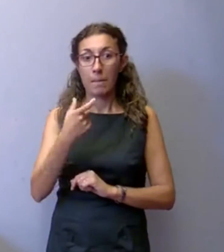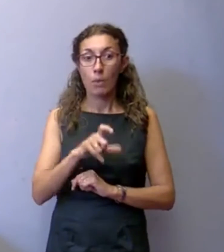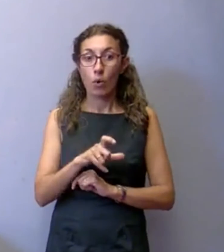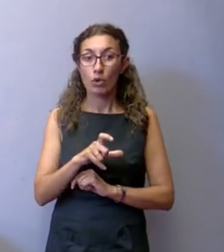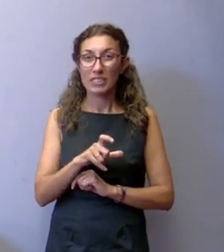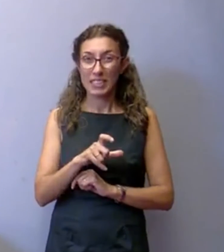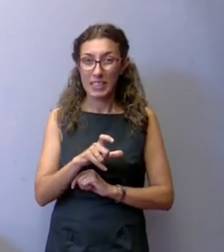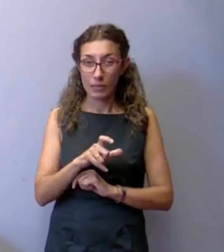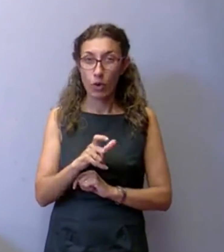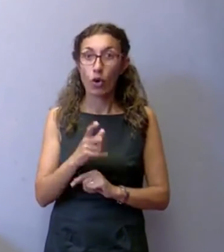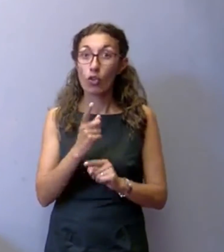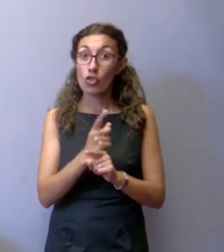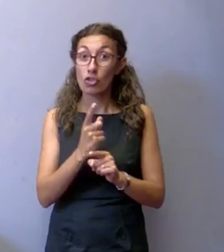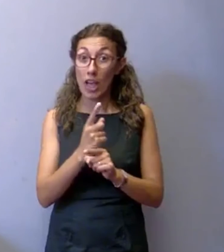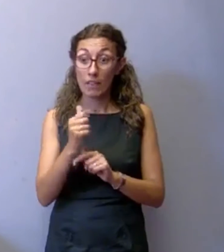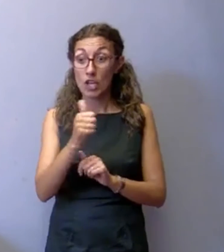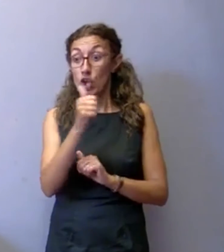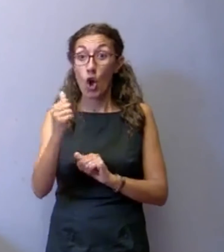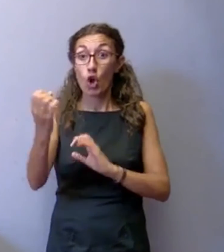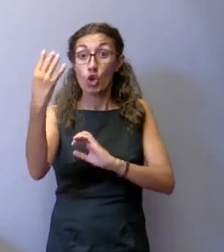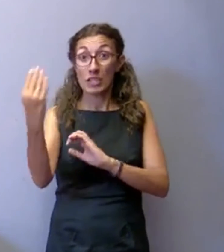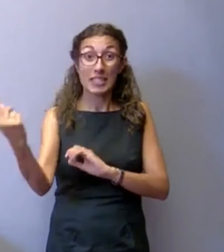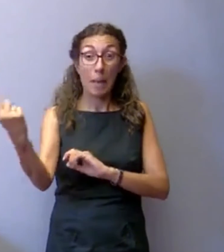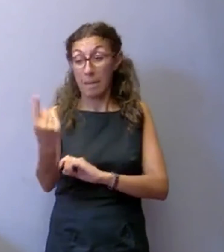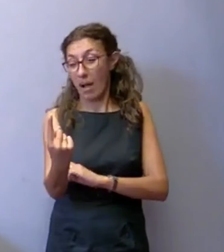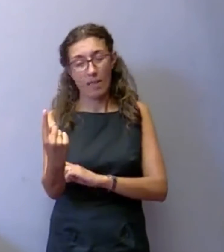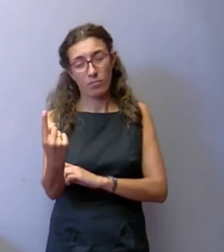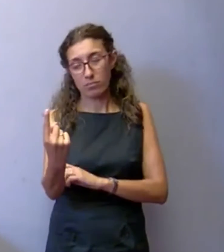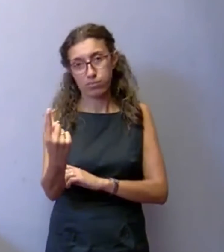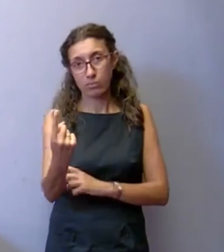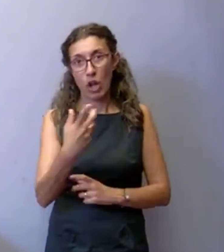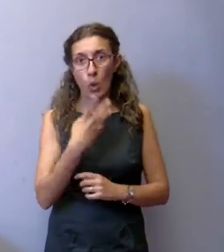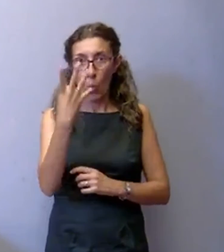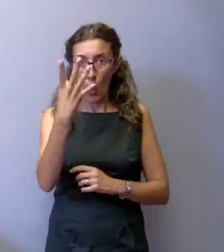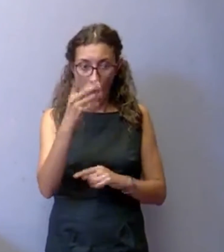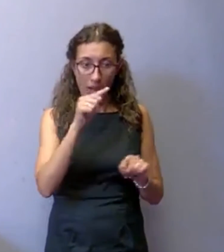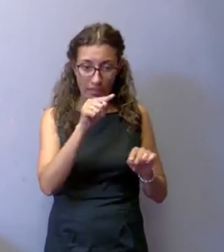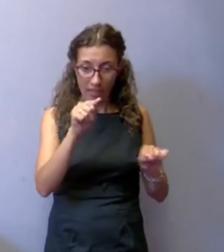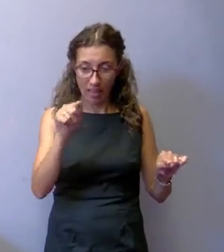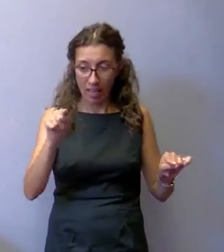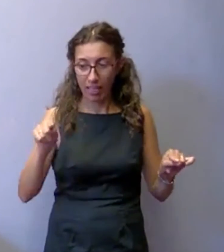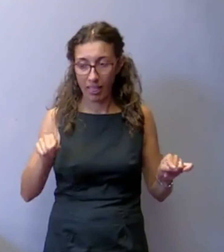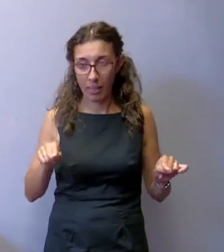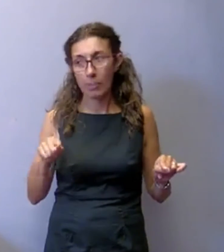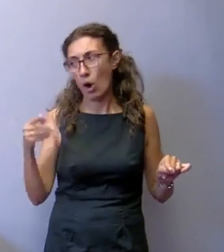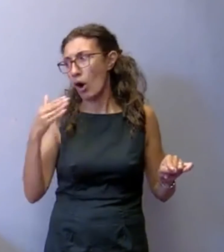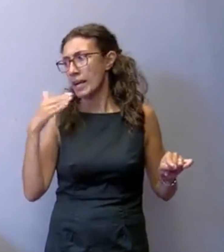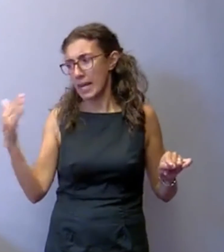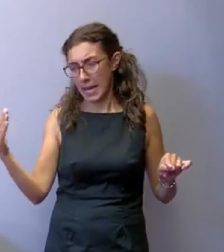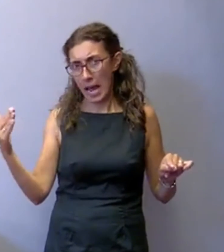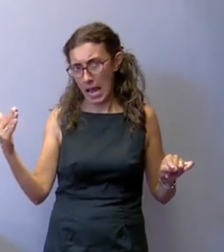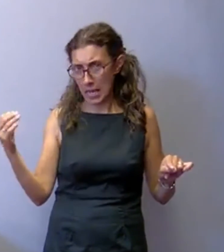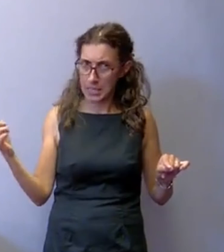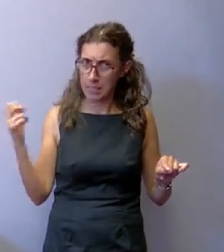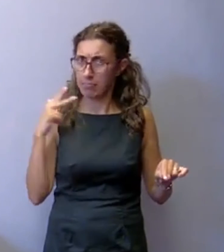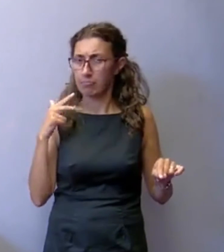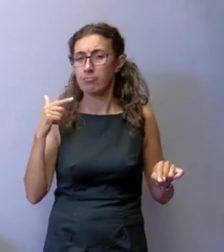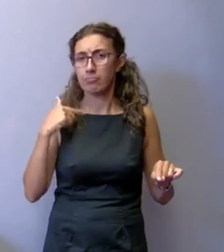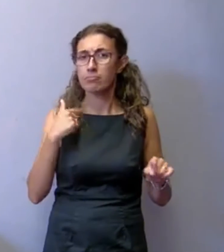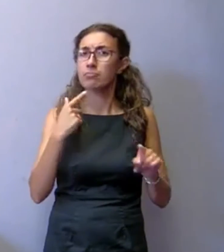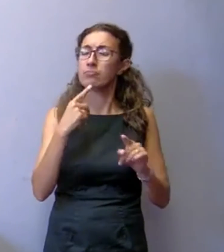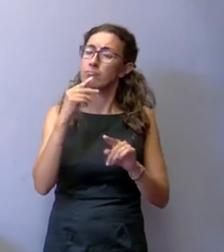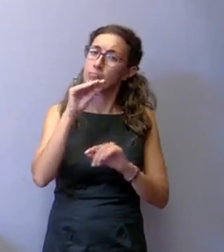di fatto 4 tempi e non sono pochi. Però questa sua indicazione che lei ha dato la farò verificare